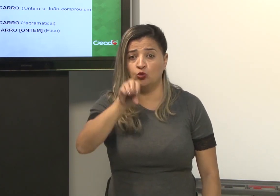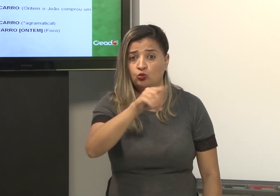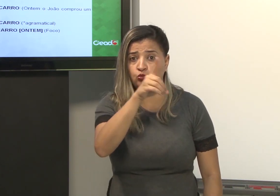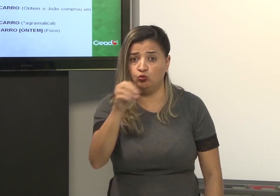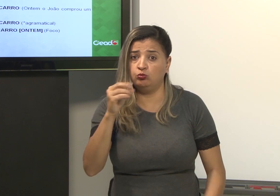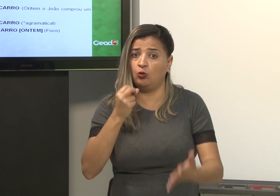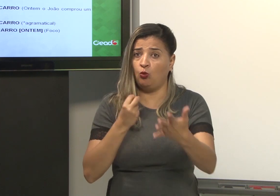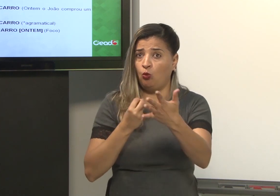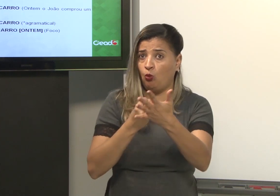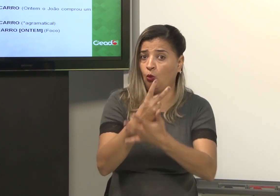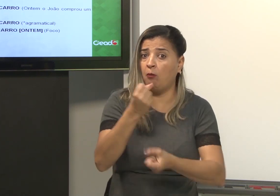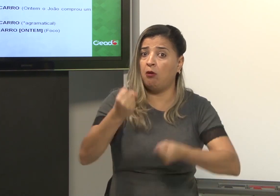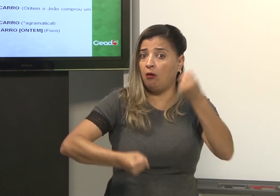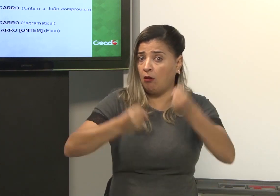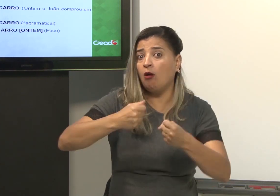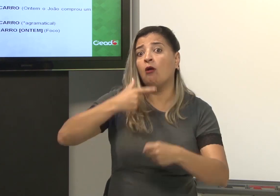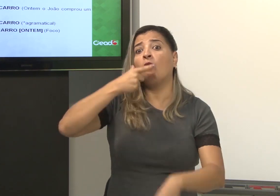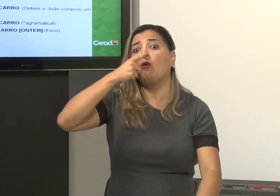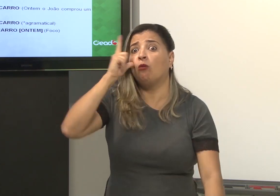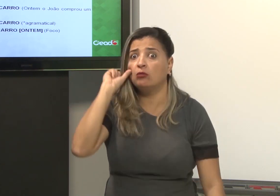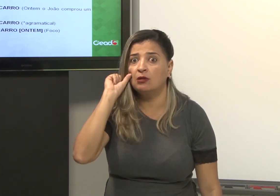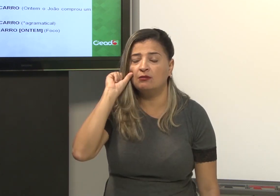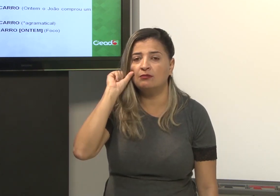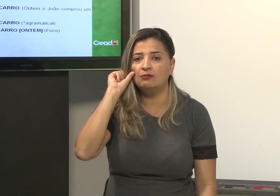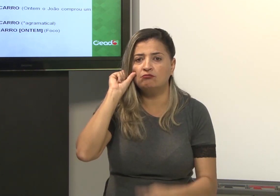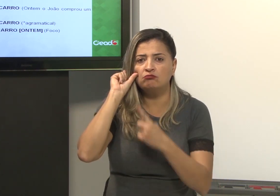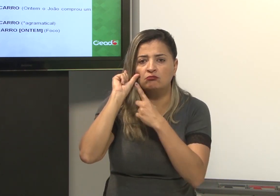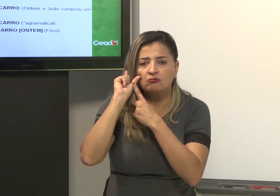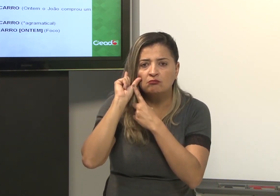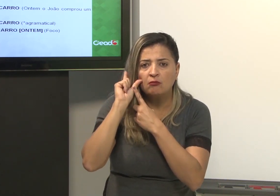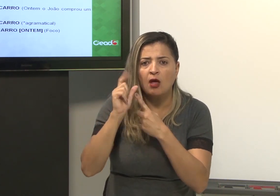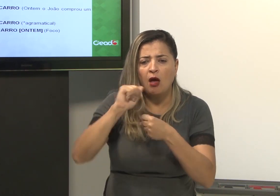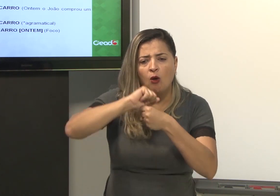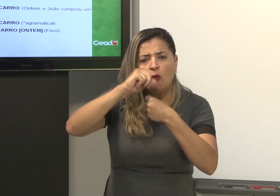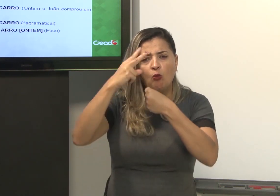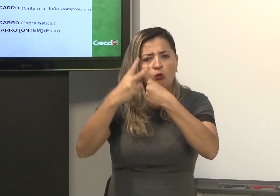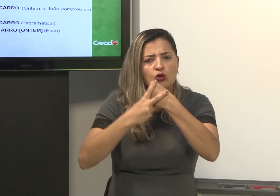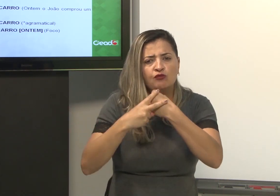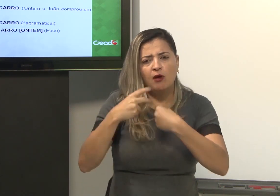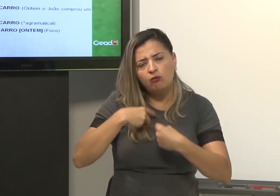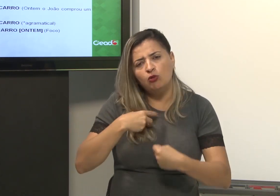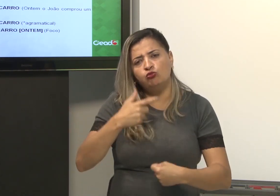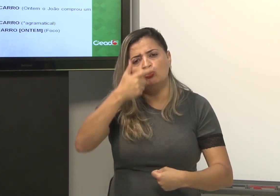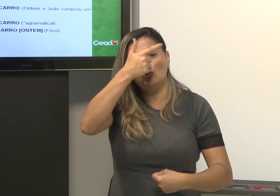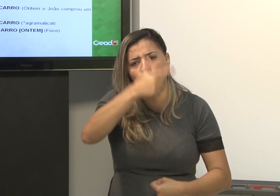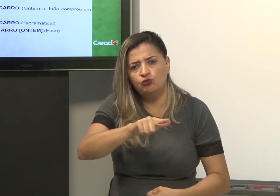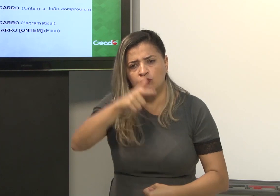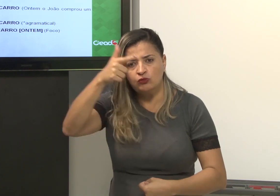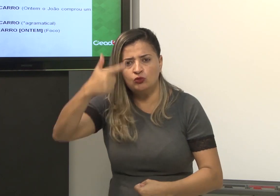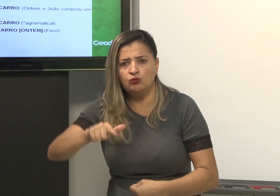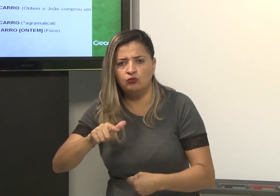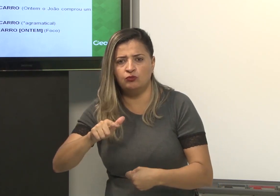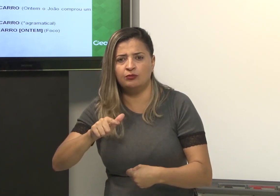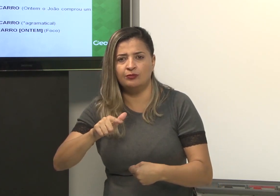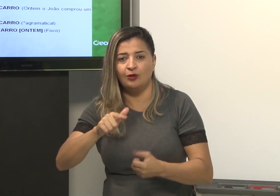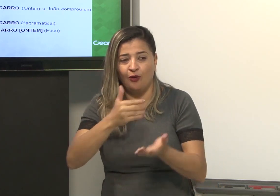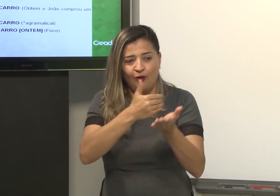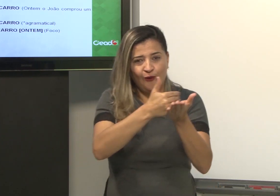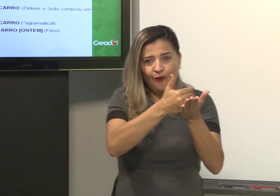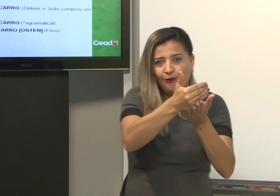ontem. Eu uso o advérbio duas vezes. No começo, no início e no